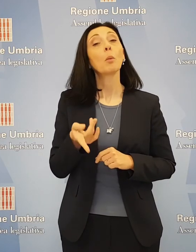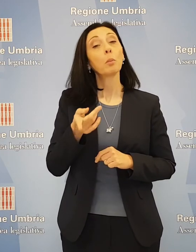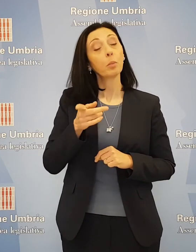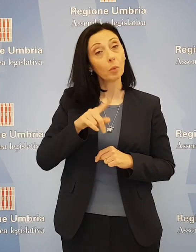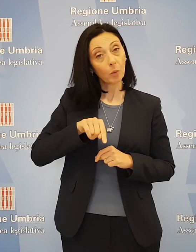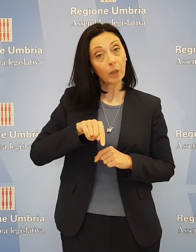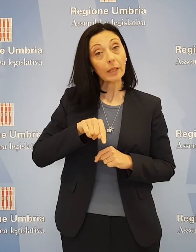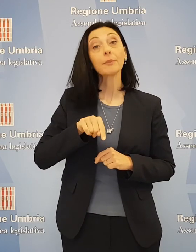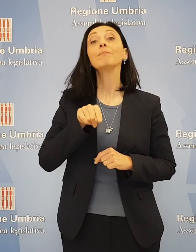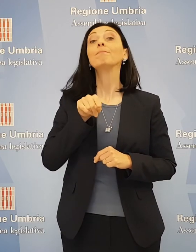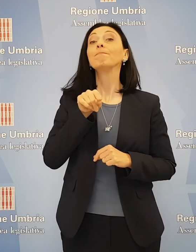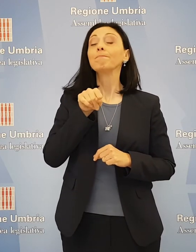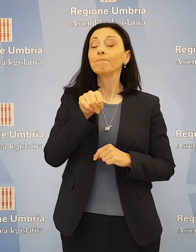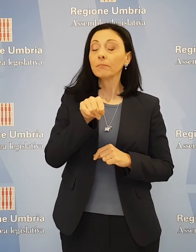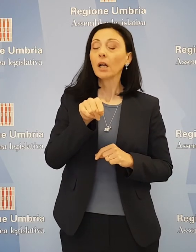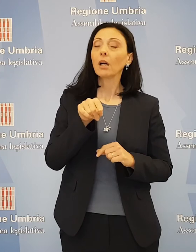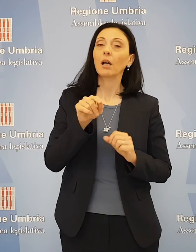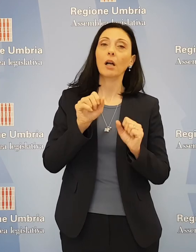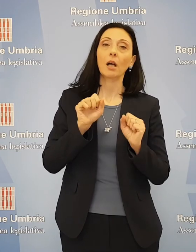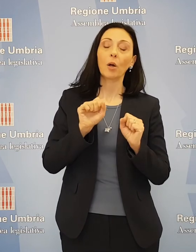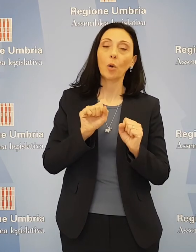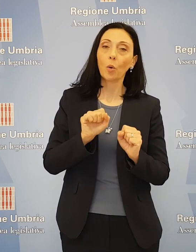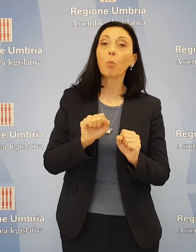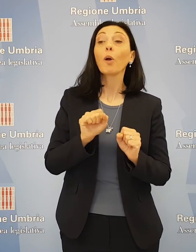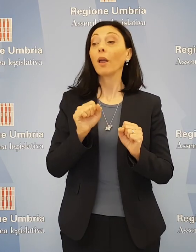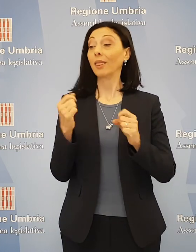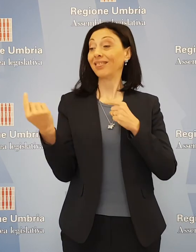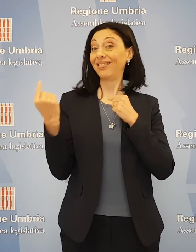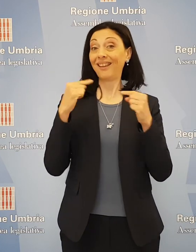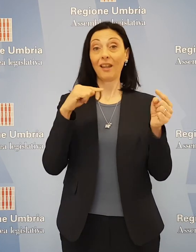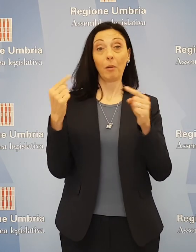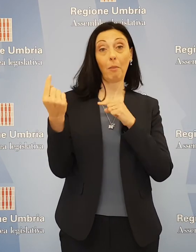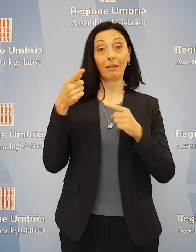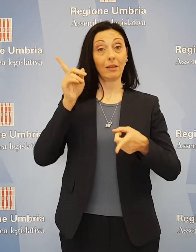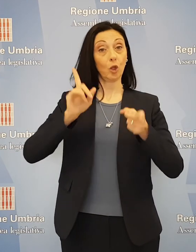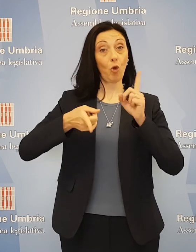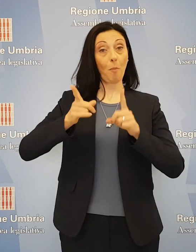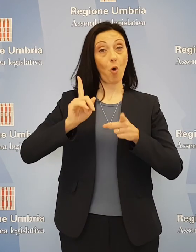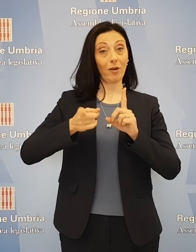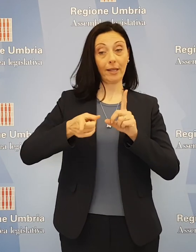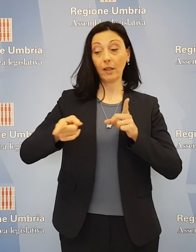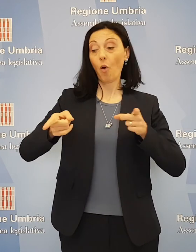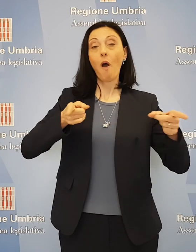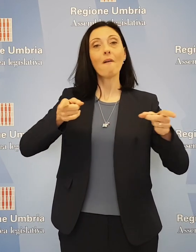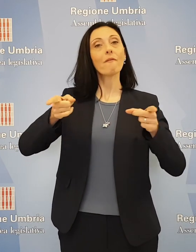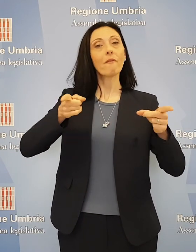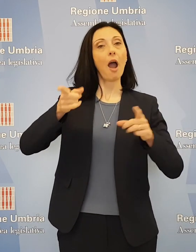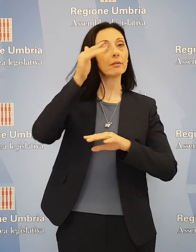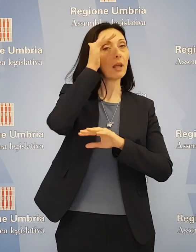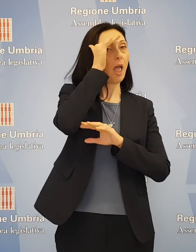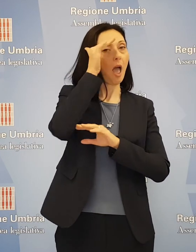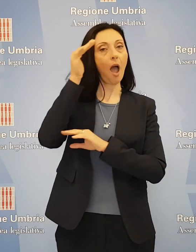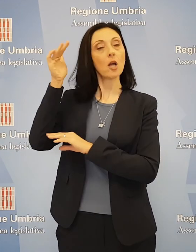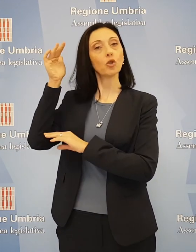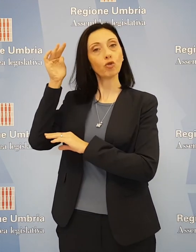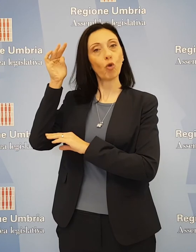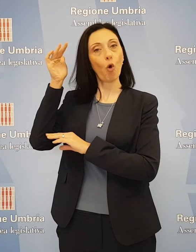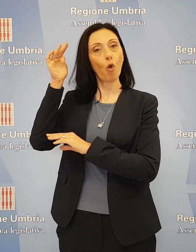Inoltre, se a tal fine si ritiene doveroso aprire un dibattito politico, una fase di ascolto che coinvolga la stessa